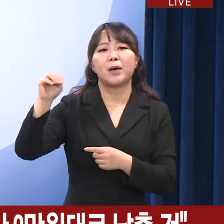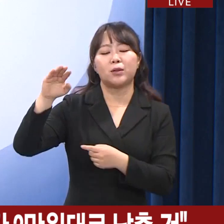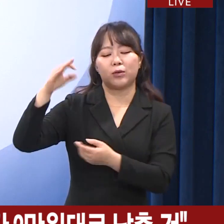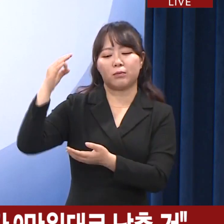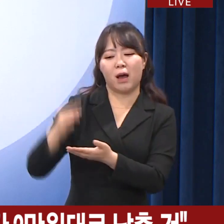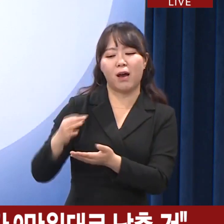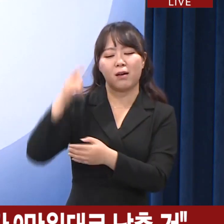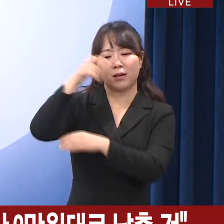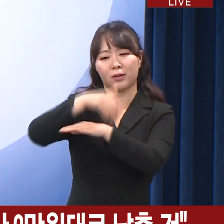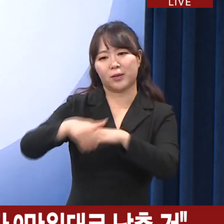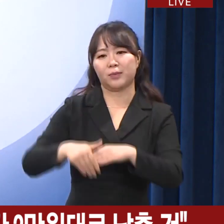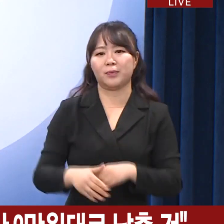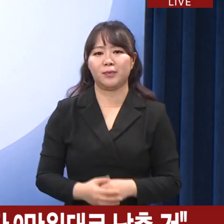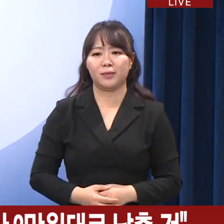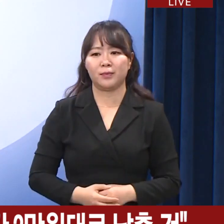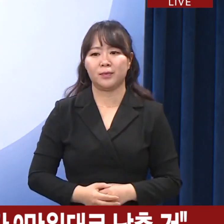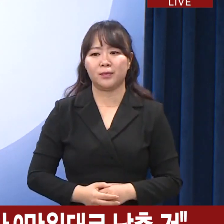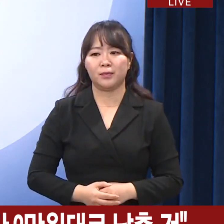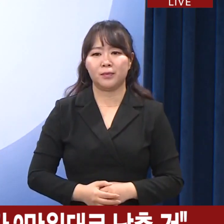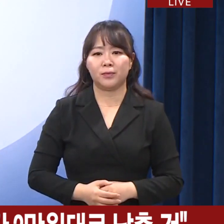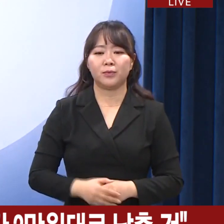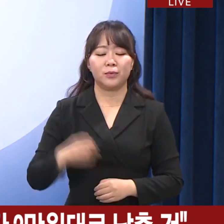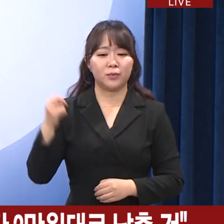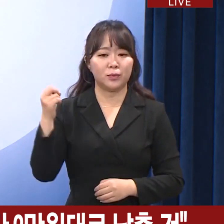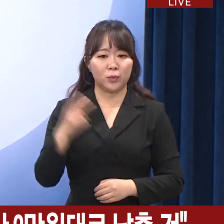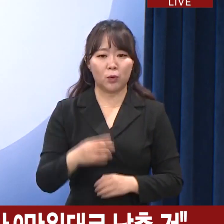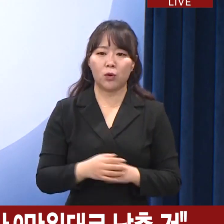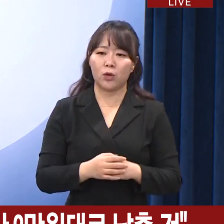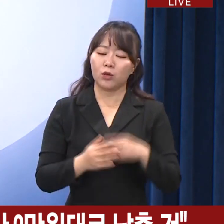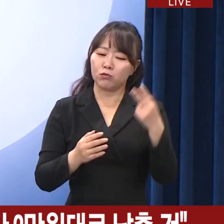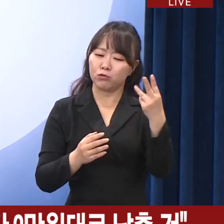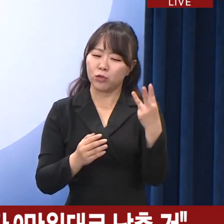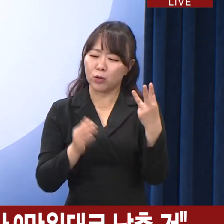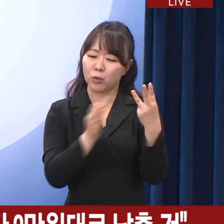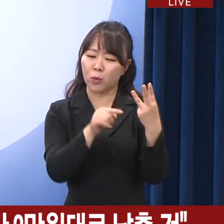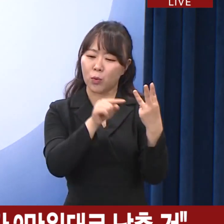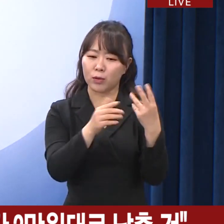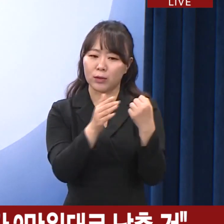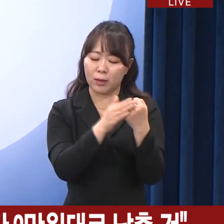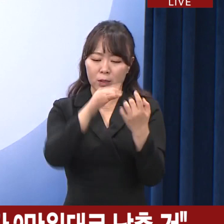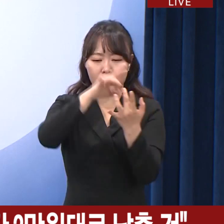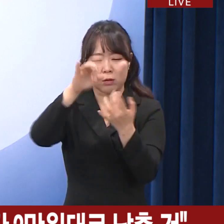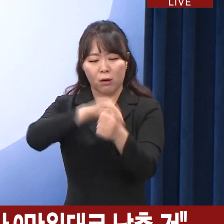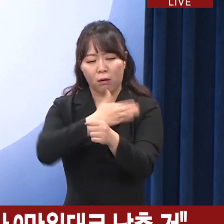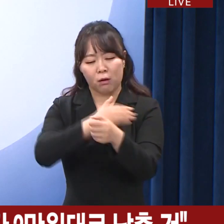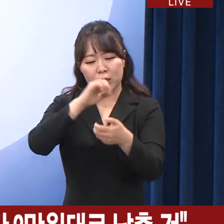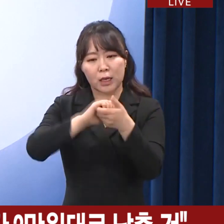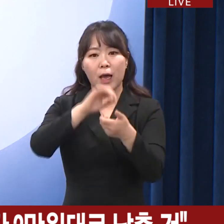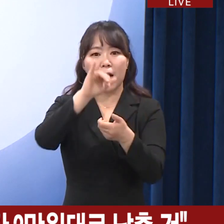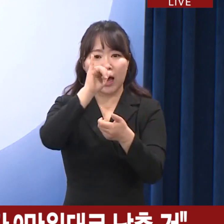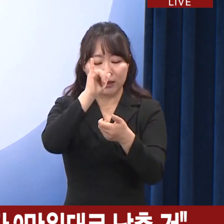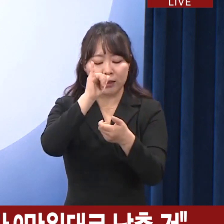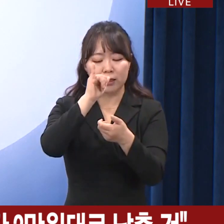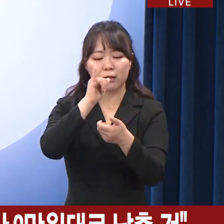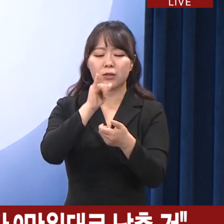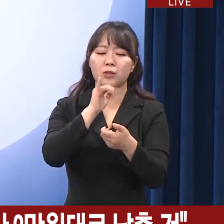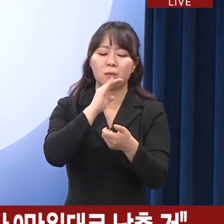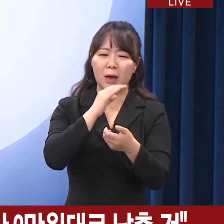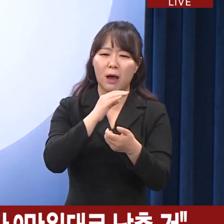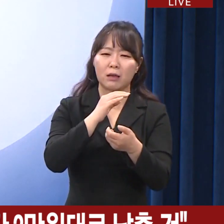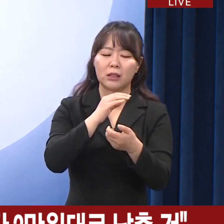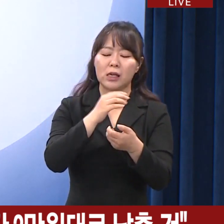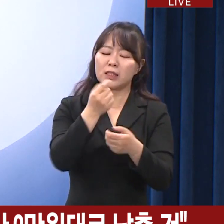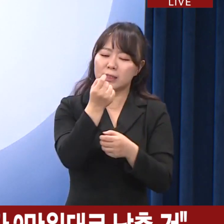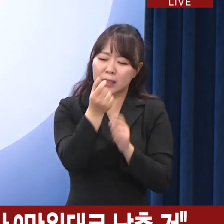낮추겠습니다. 또한 두 세종에 불과하여 선택권이 제한적인 소량 구간